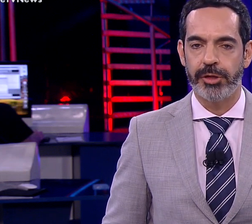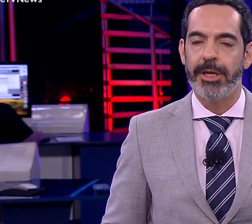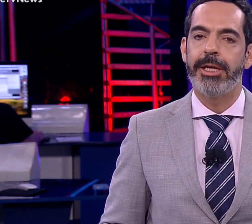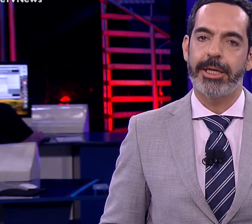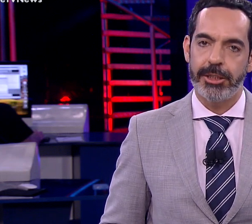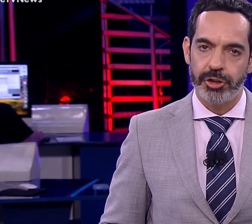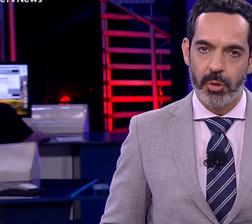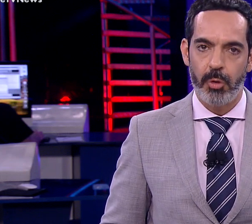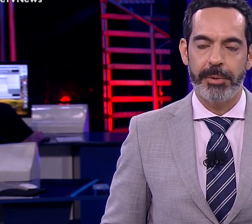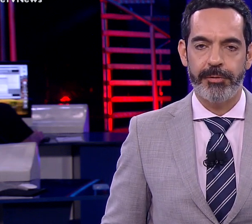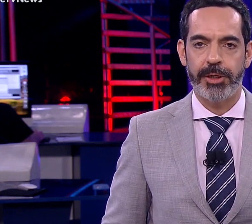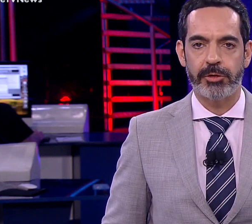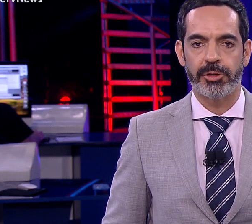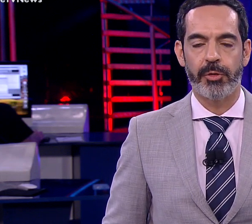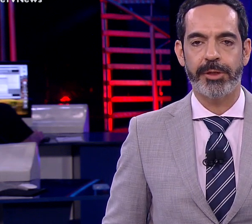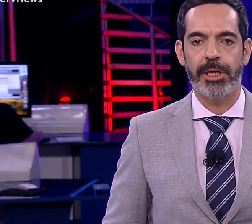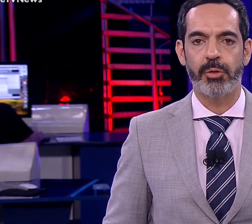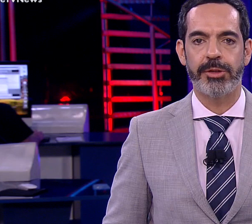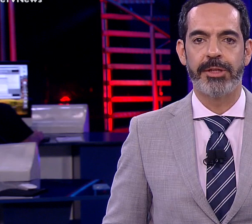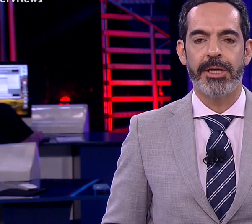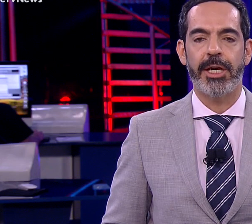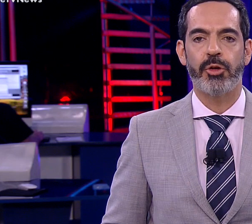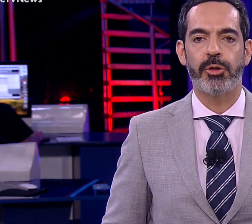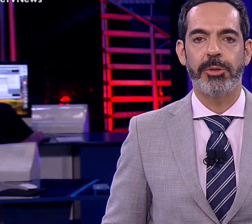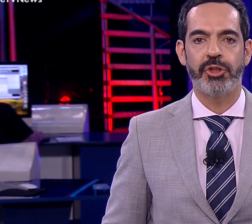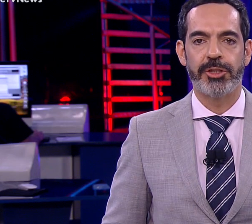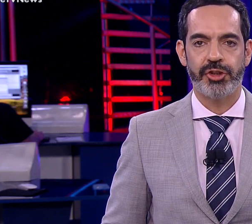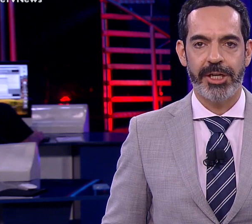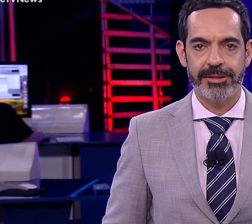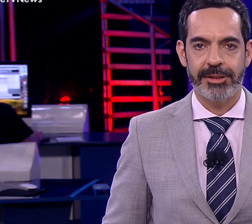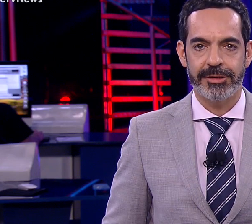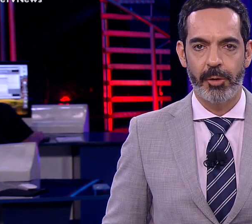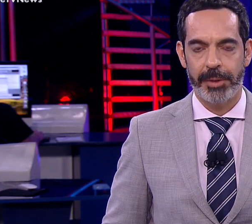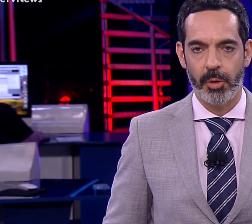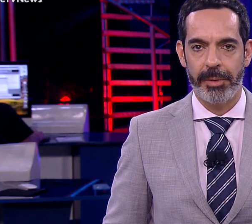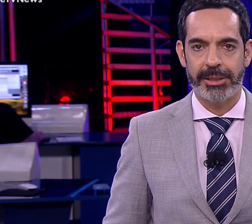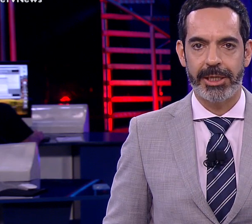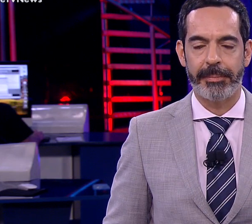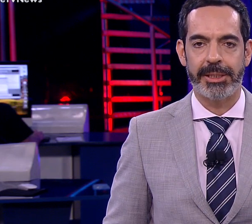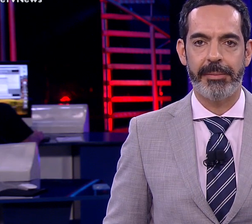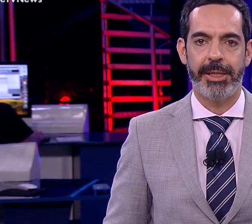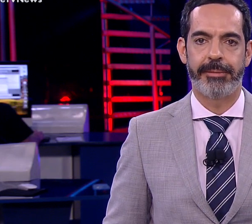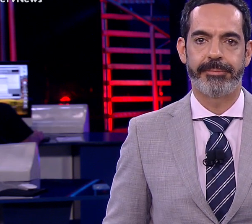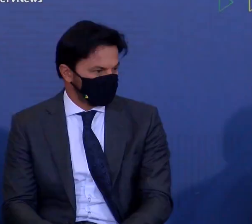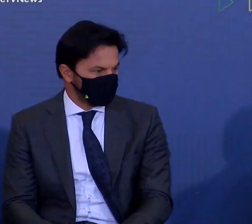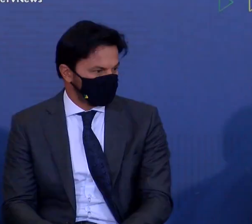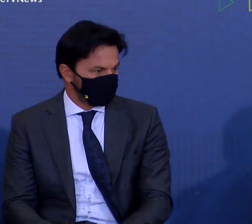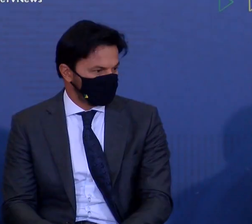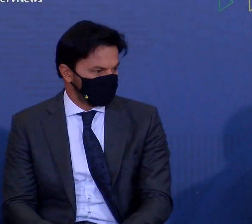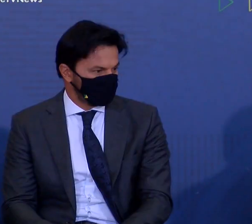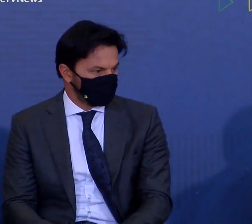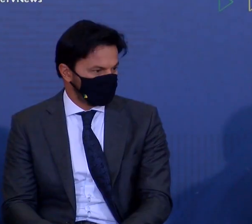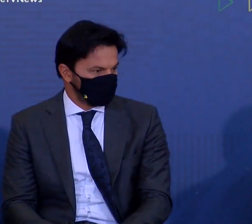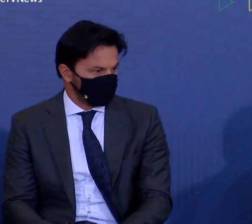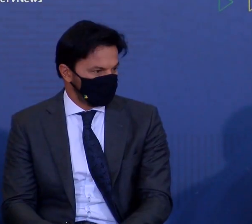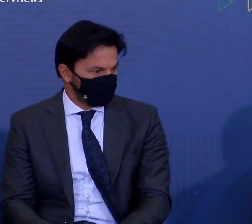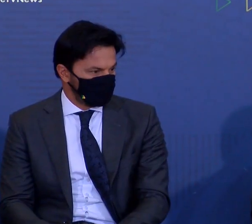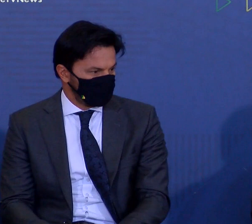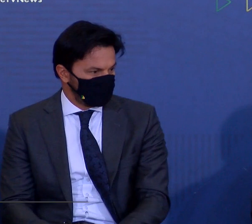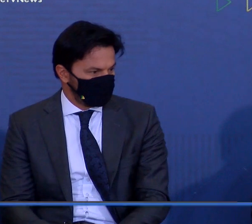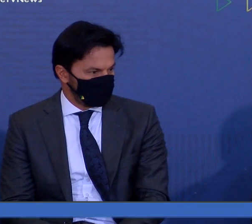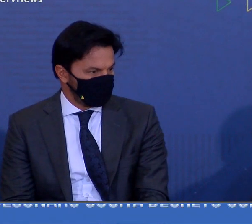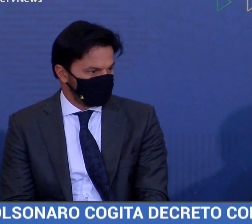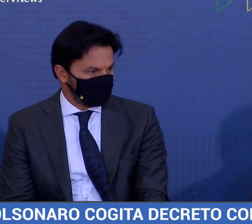coronavírus e criticou prefeitos e governadores que adotam medidas de restrição para combater a pandemia. Jair Bolsonaro